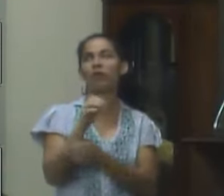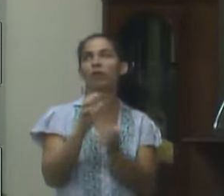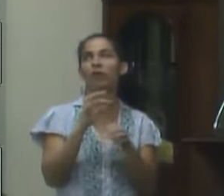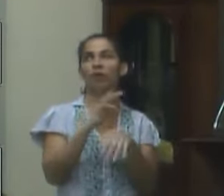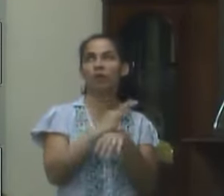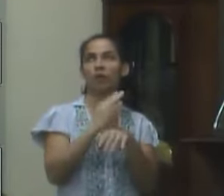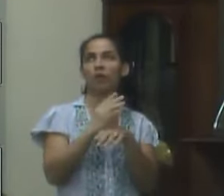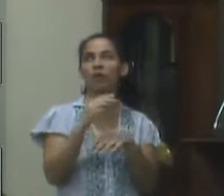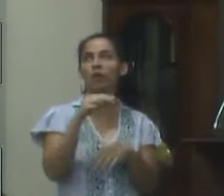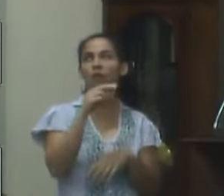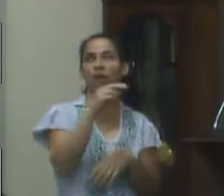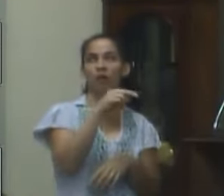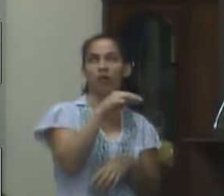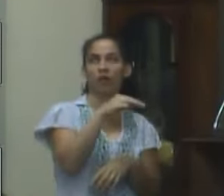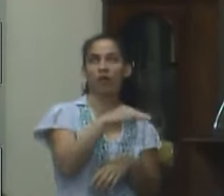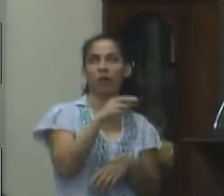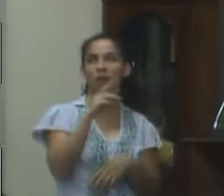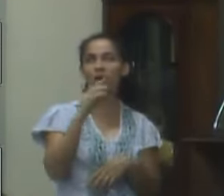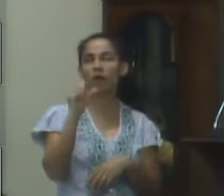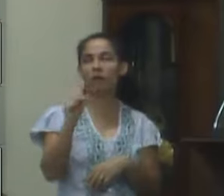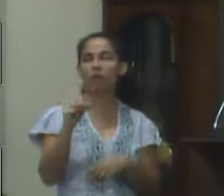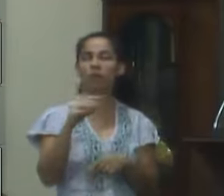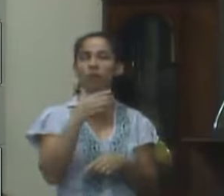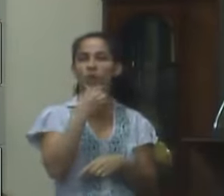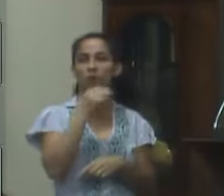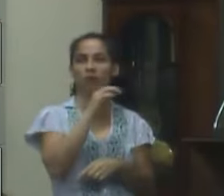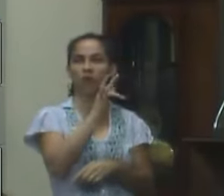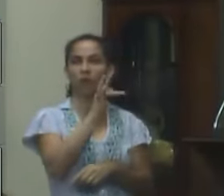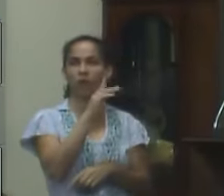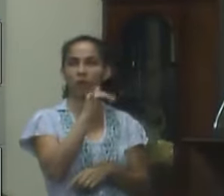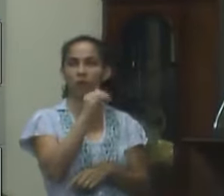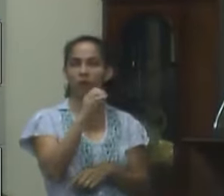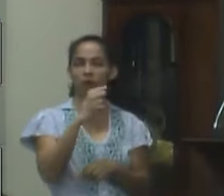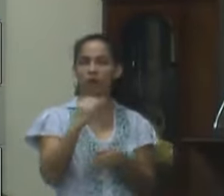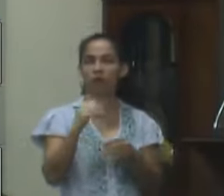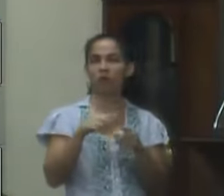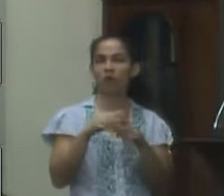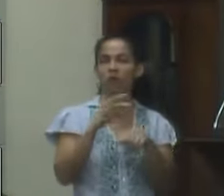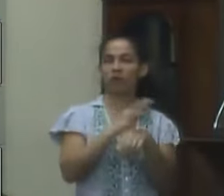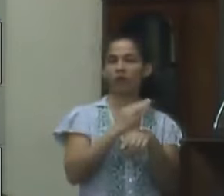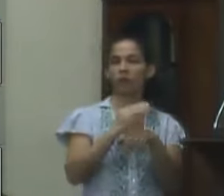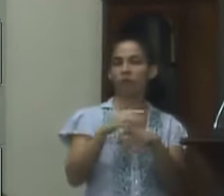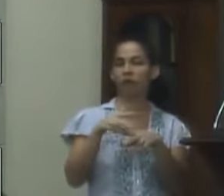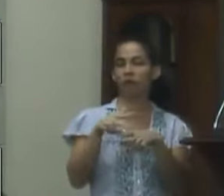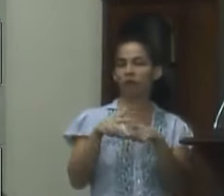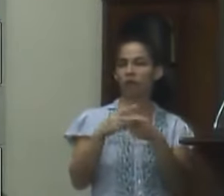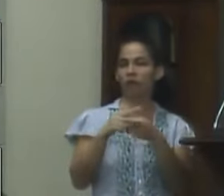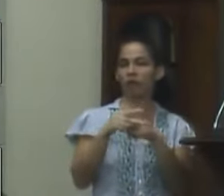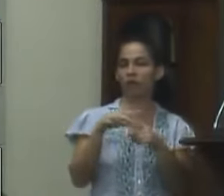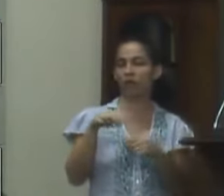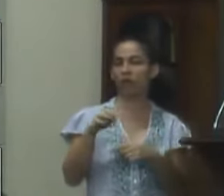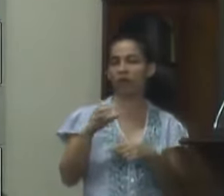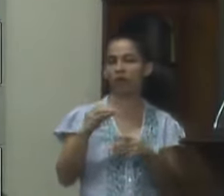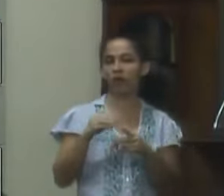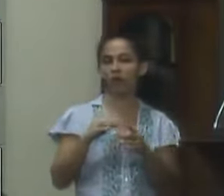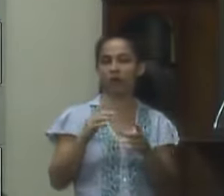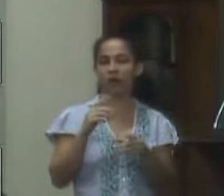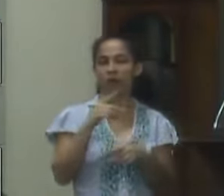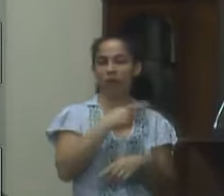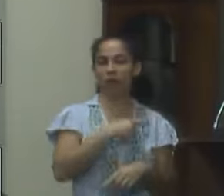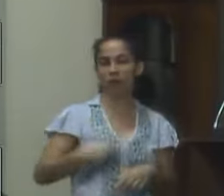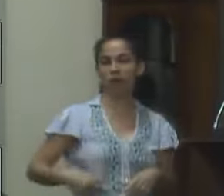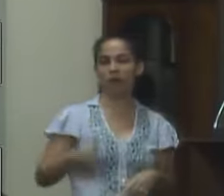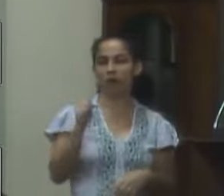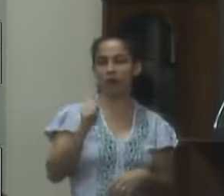da MRS na pessoa do senhor Fabrício do técnico de manutenção o Neto tivemos também com a presidenta da associação a